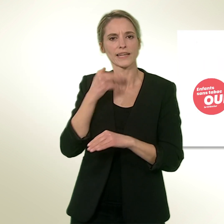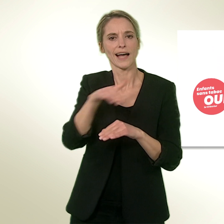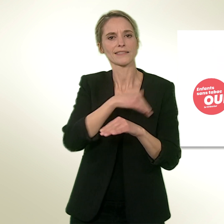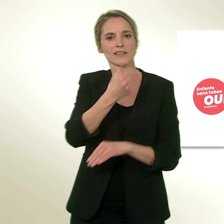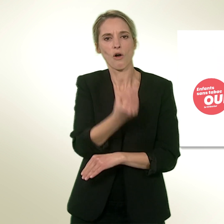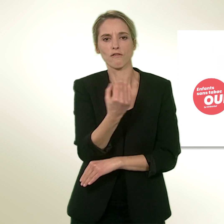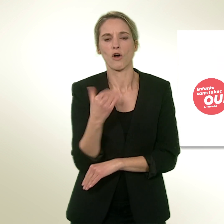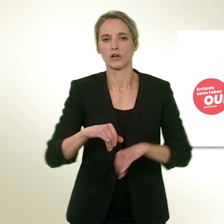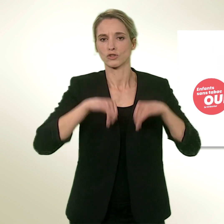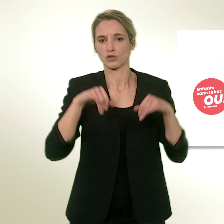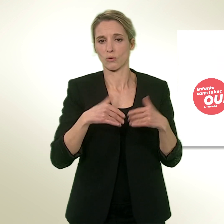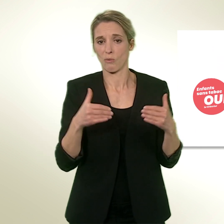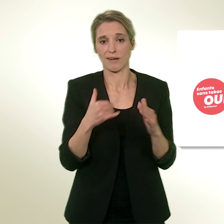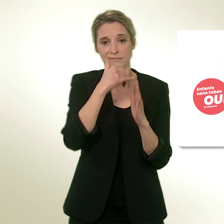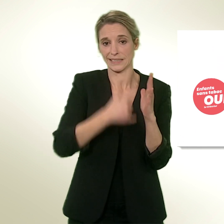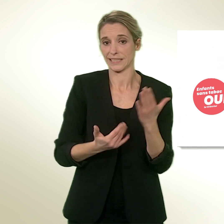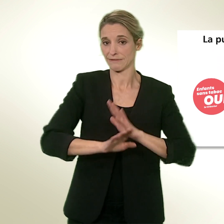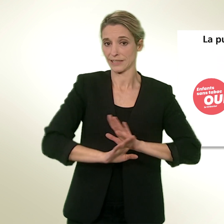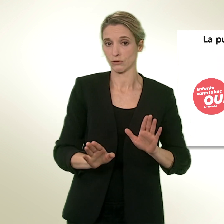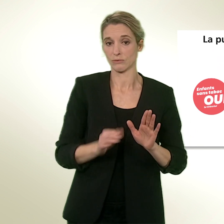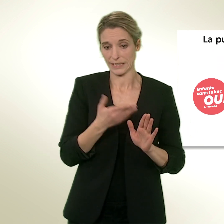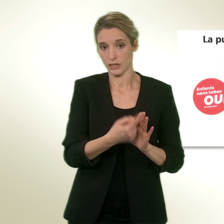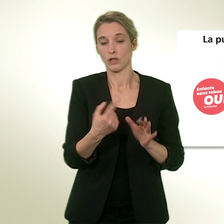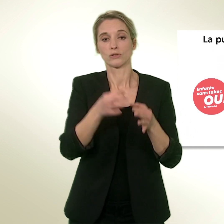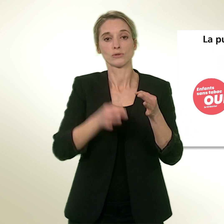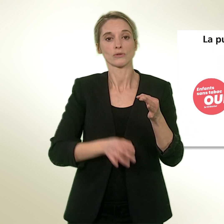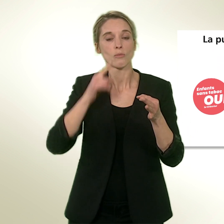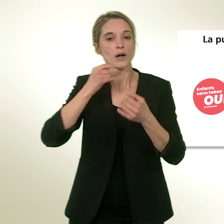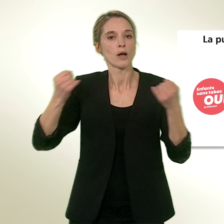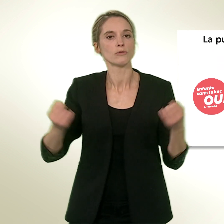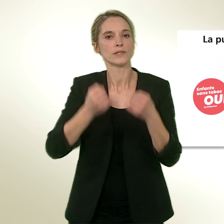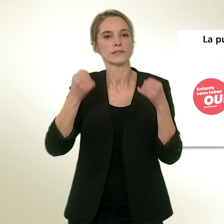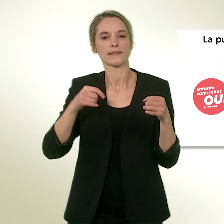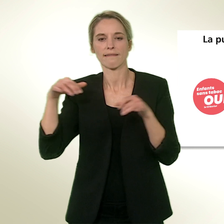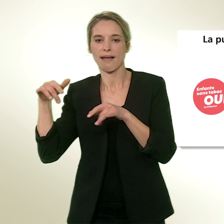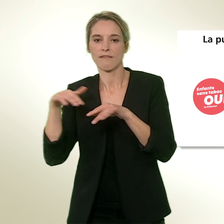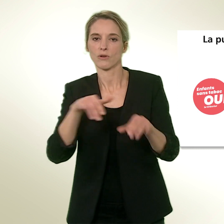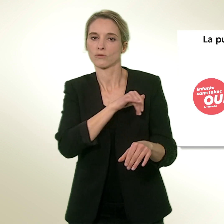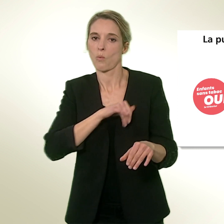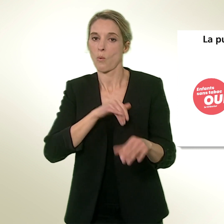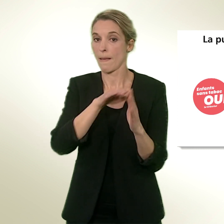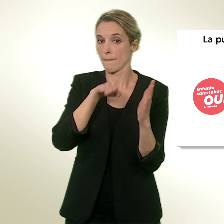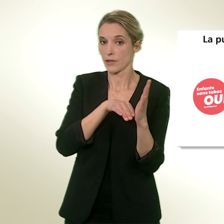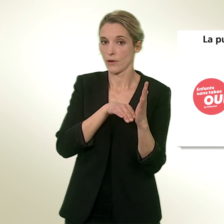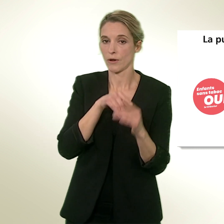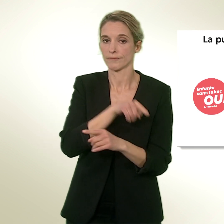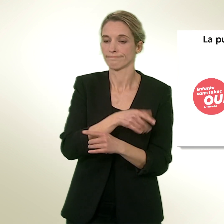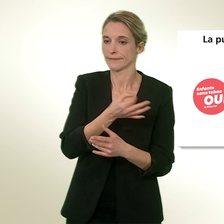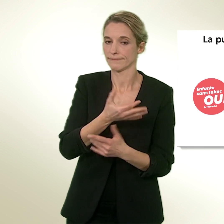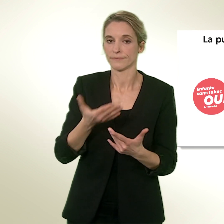et des jeunes, car la publicité exerce une forte influence sur les mineurs. Il affirme que la plupart des fumeurs commencent